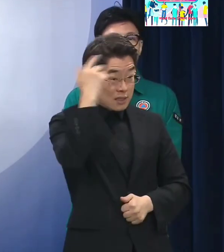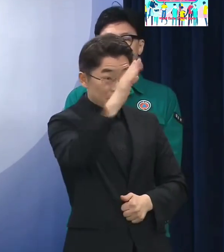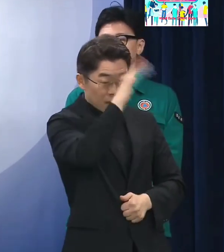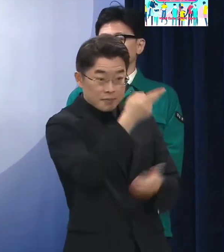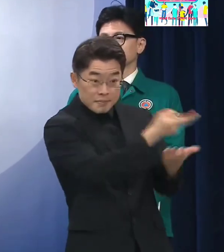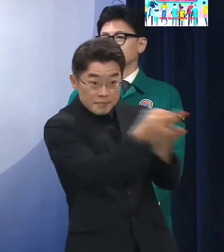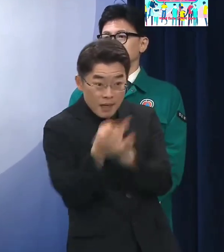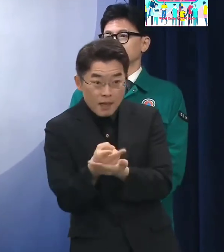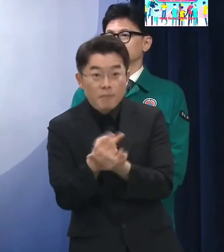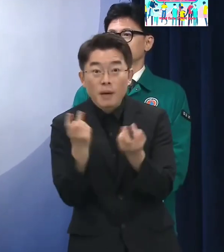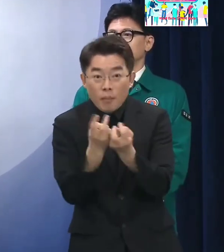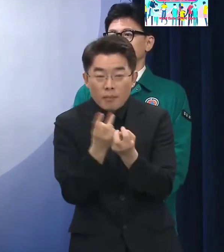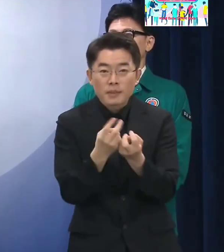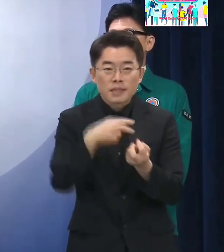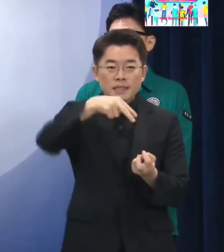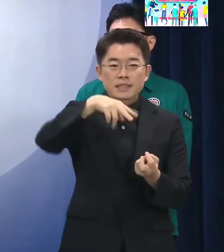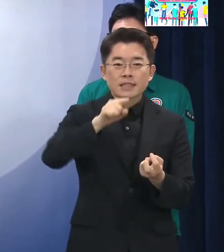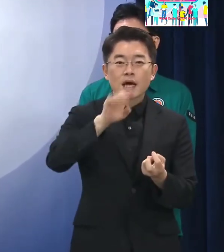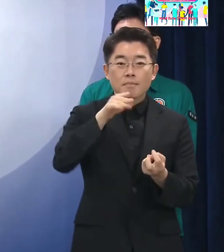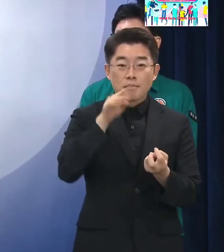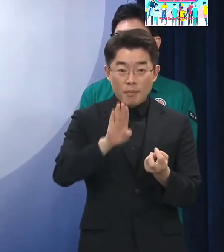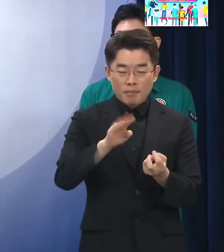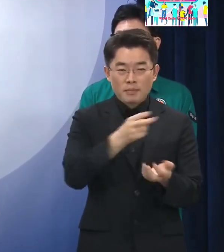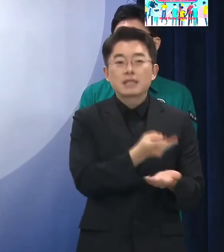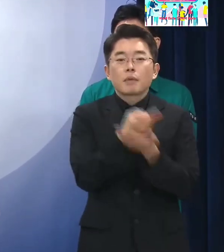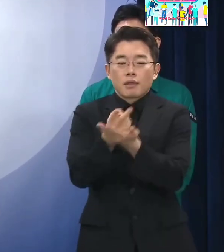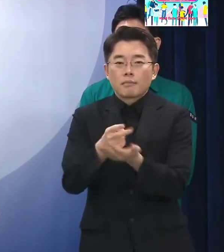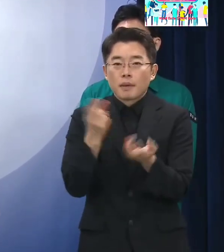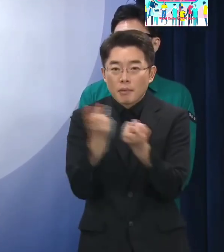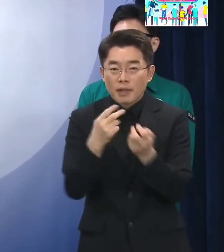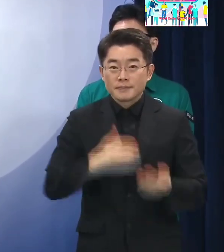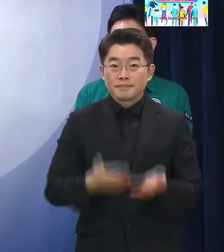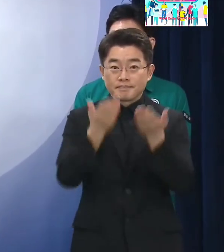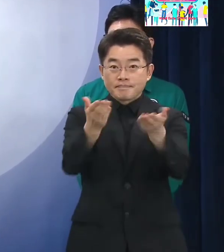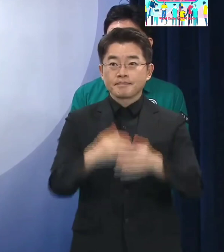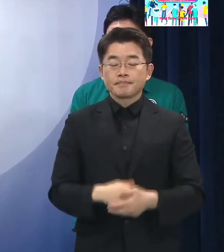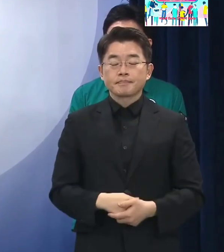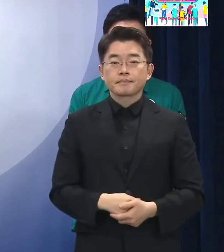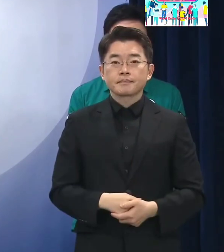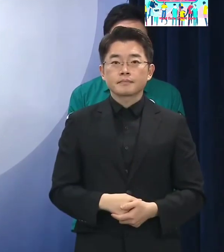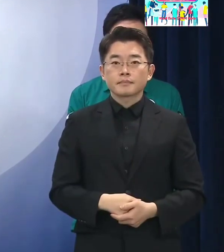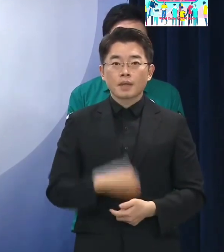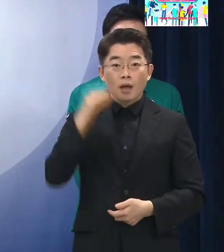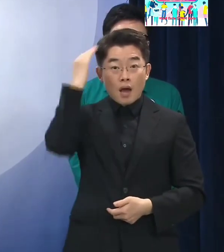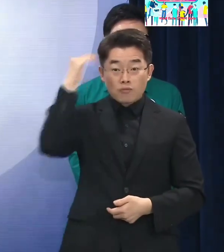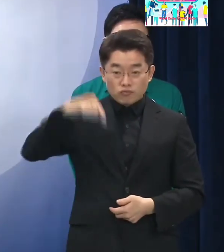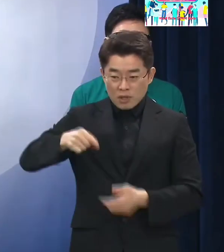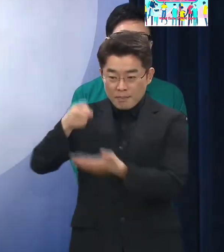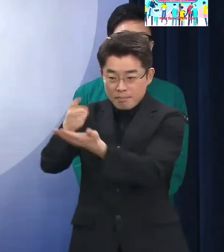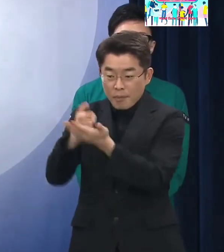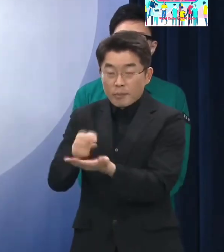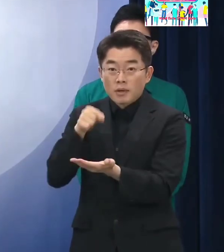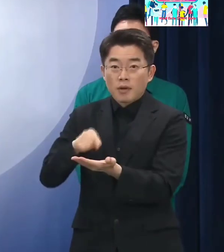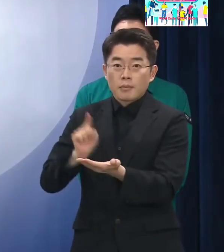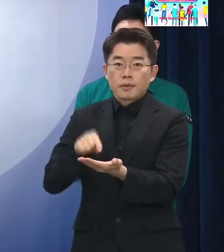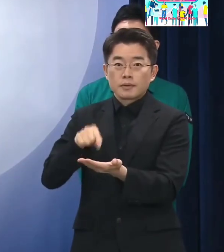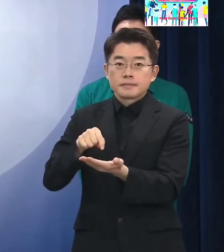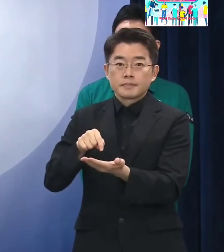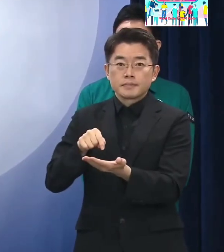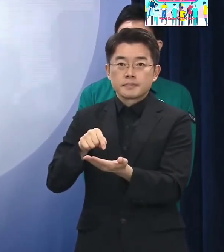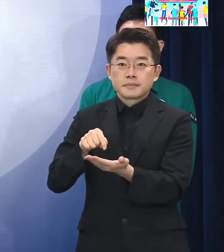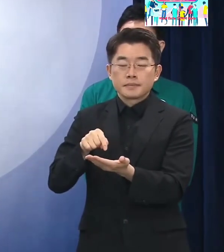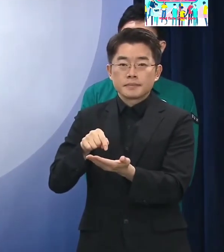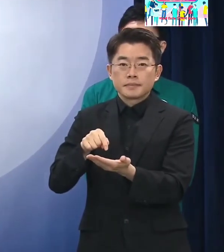사법입원 제도에 대해서 말씀을 드리겠습니다 현재 저희 법 제도상 전체 입원의 한 35